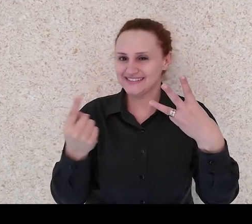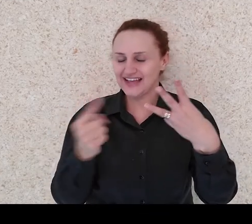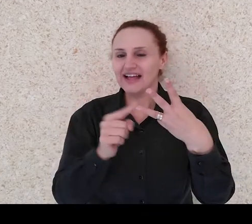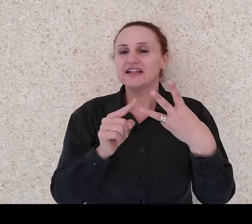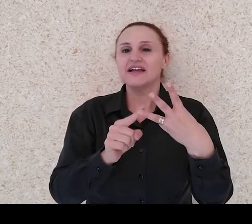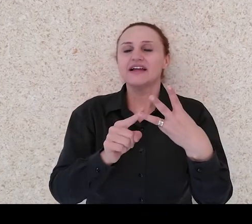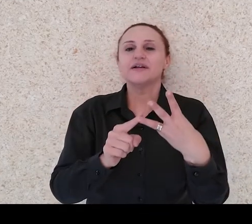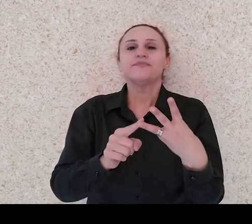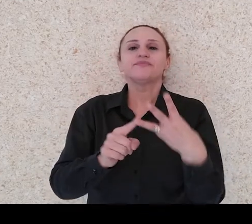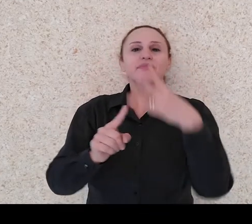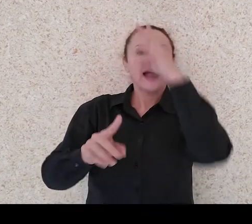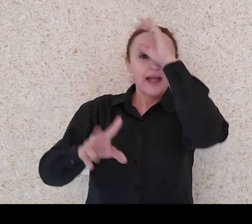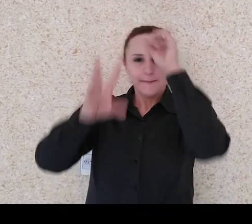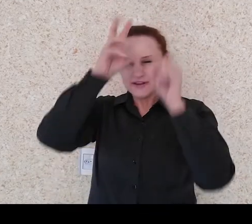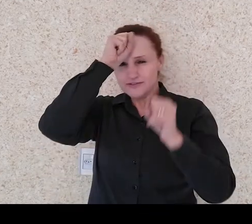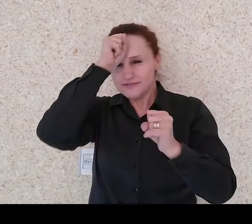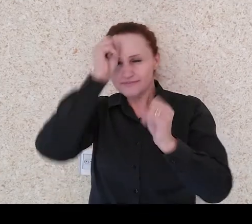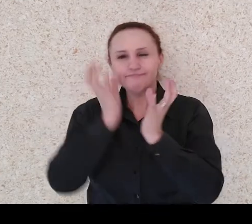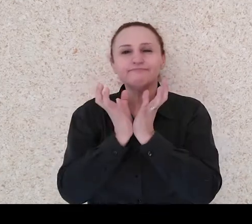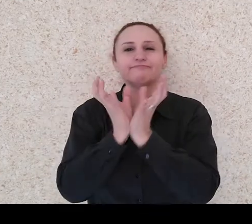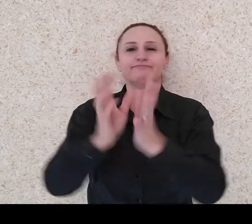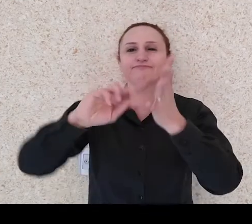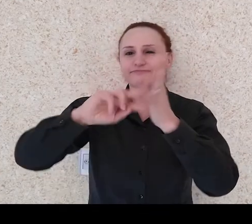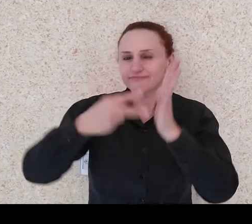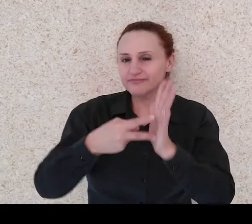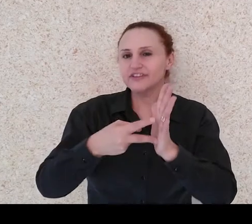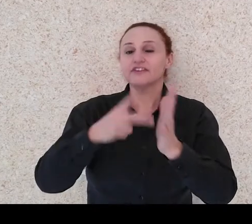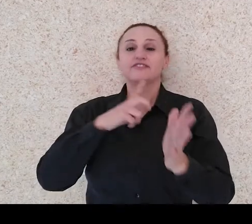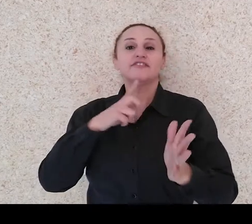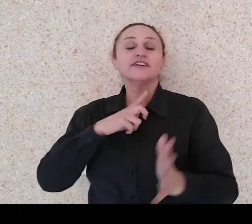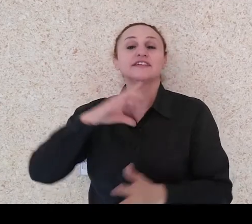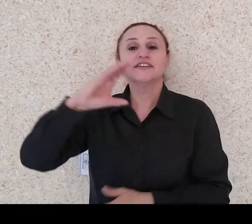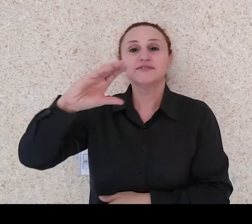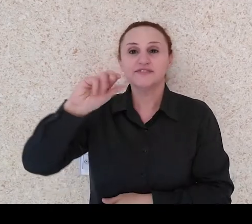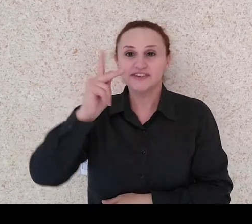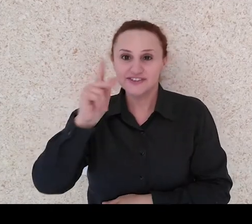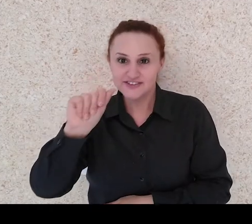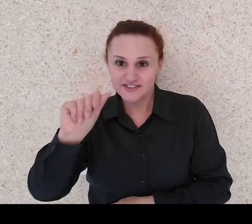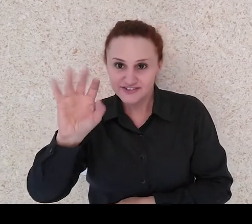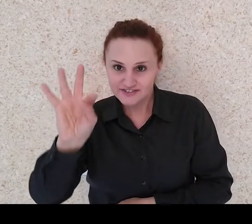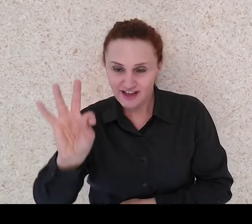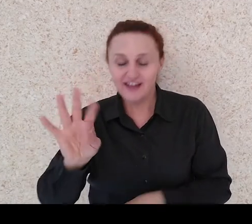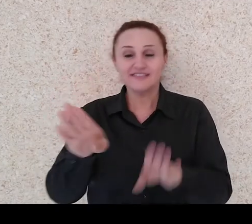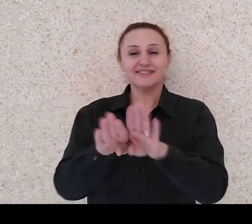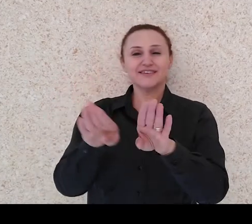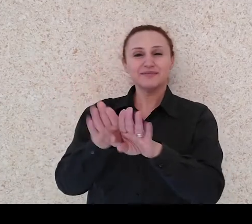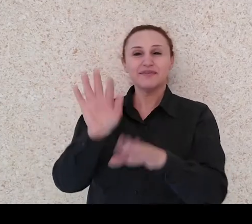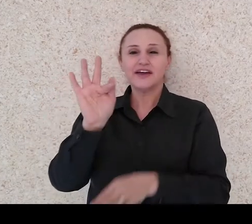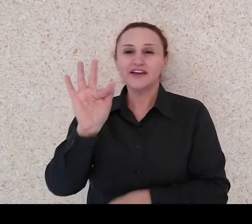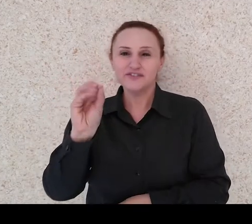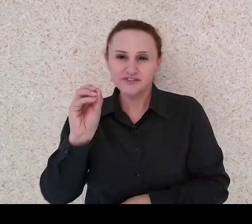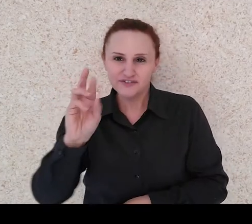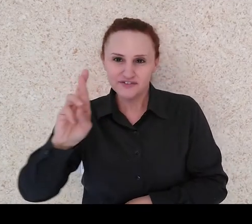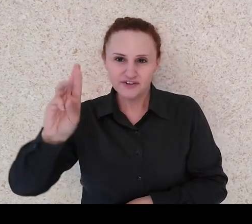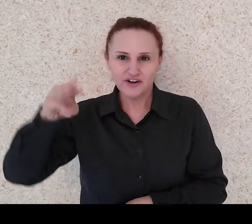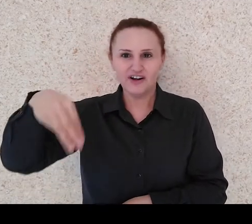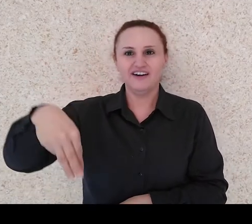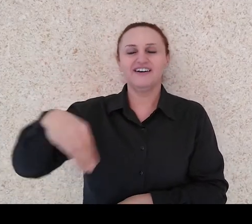chat e fórum também. Inclusive, eu estarei disponível todas as sextas-feiras para nós interagirmos no chat.